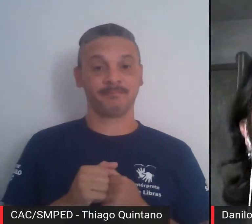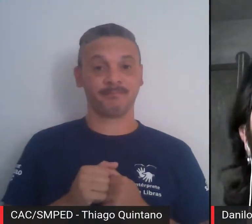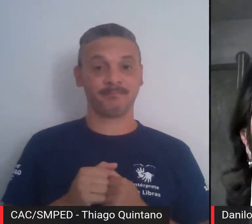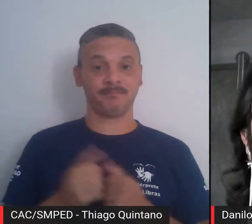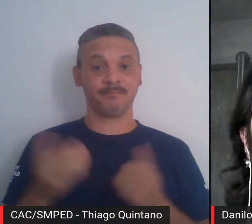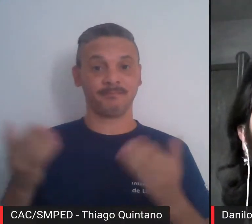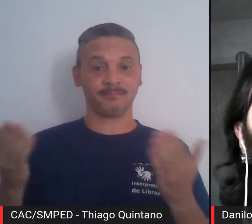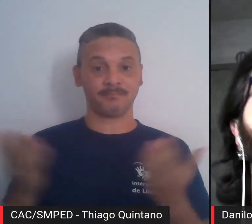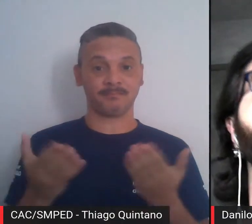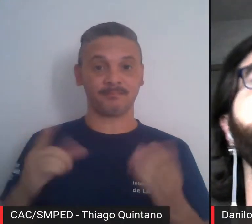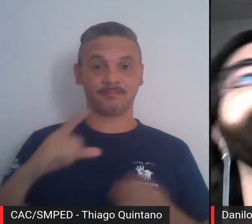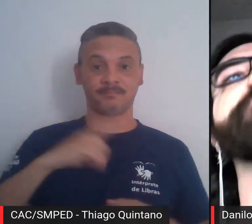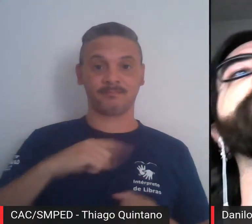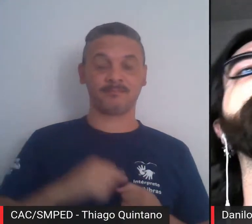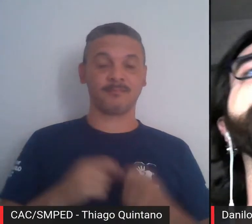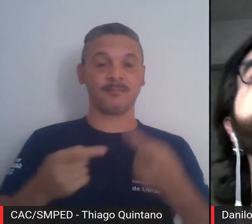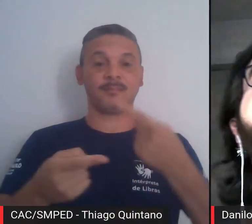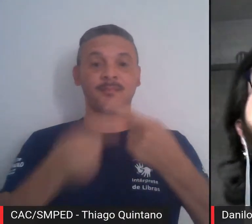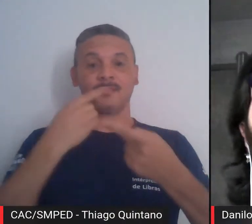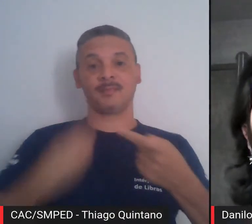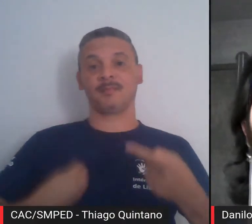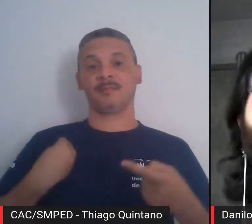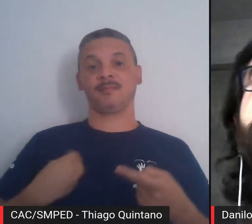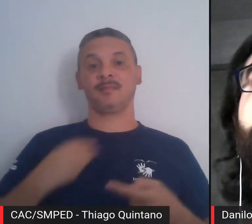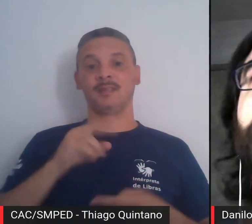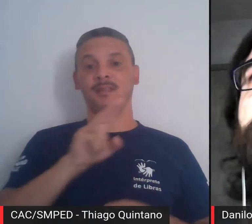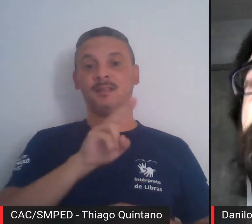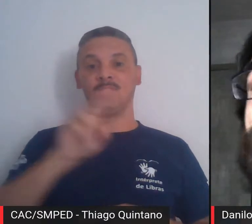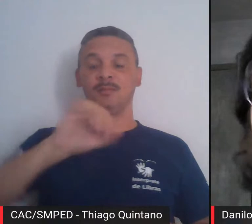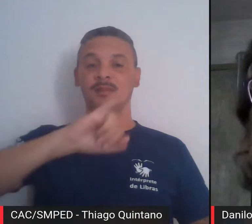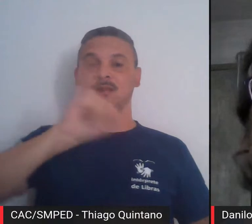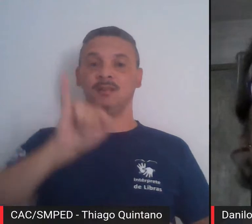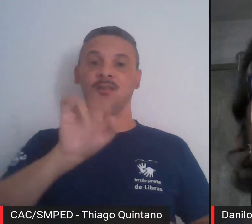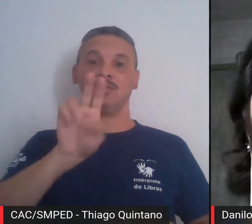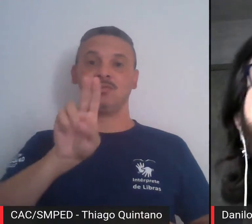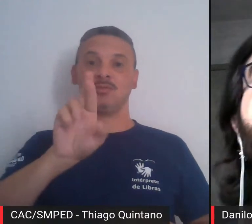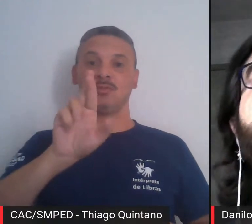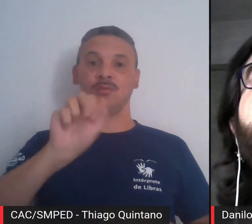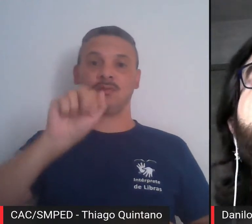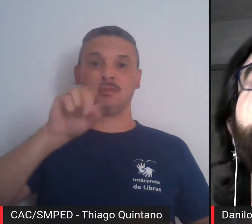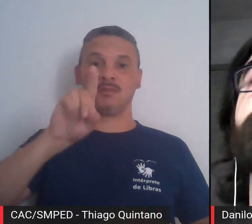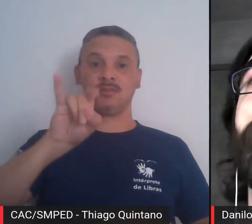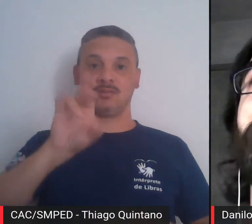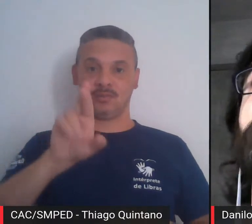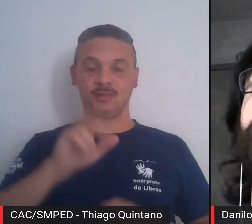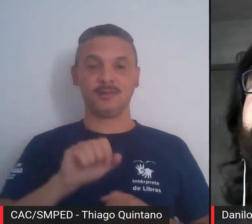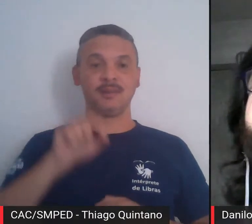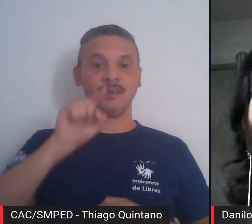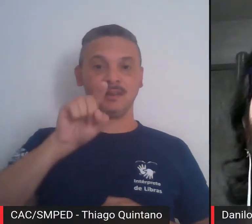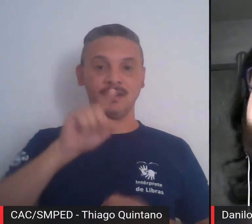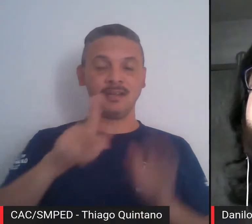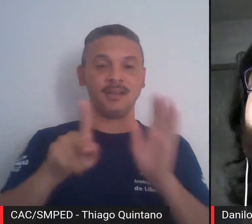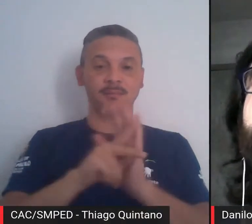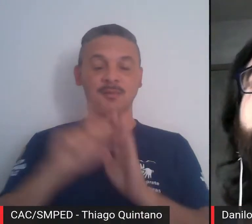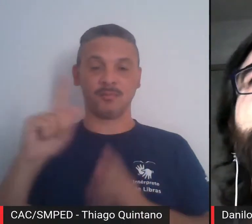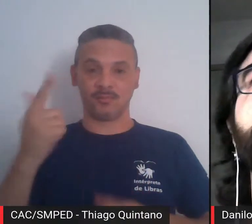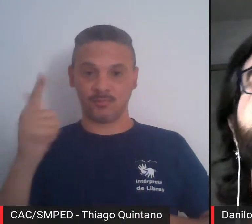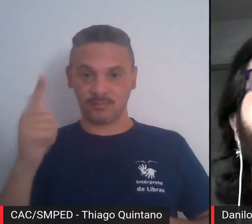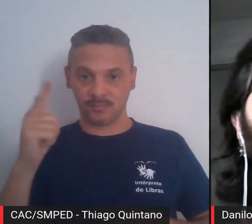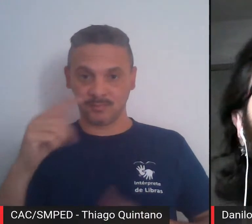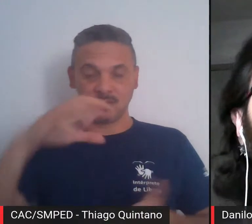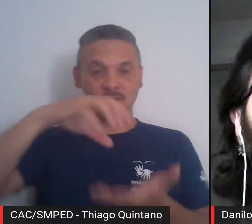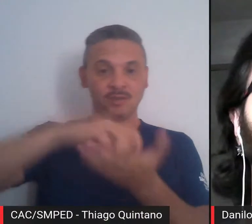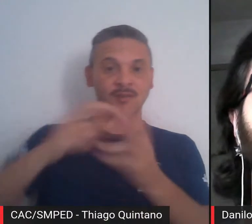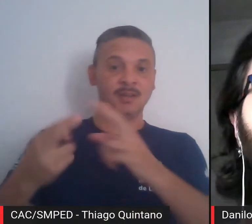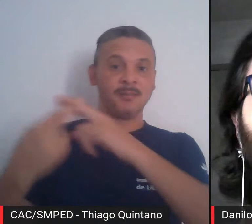Então, o nosso primeiro participante é o Jurandir Luciano Sanchez Ross, que é geógrafo, foi chefe do Departamento